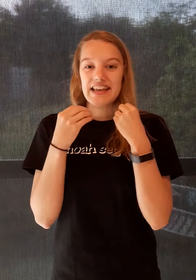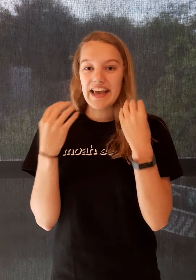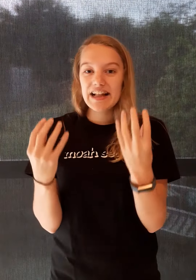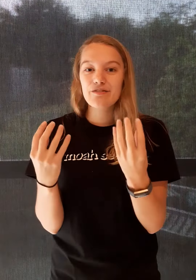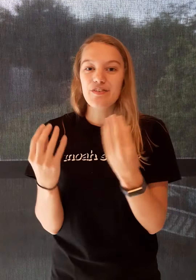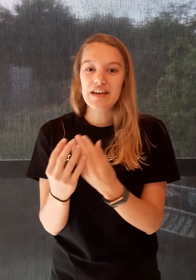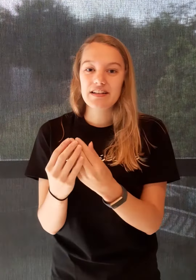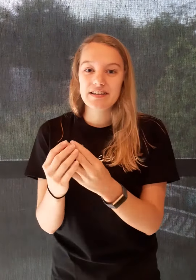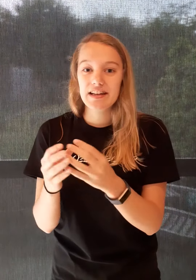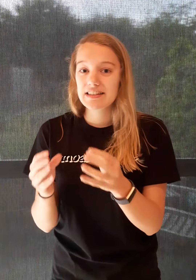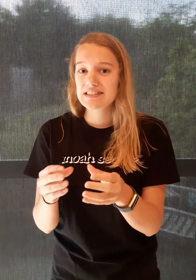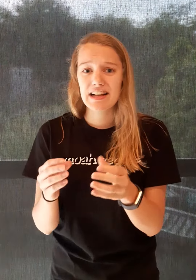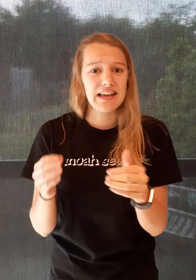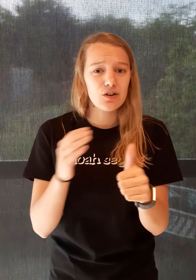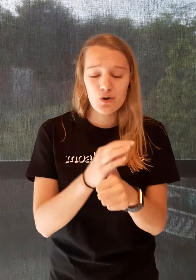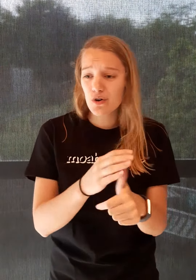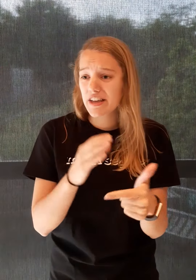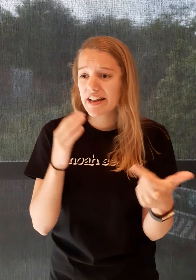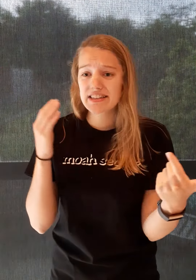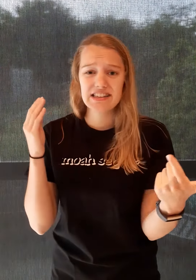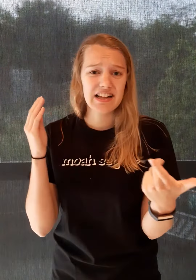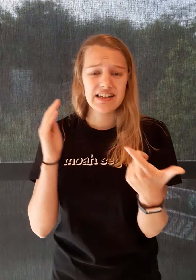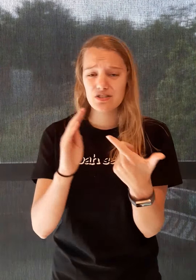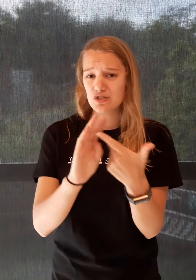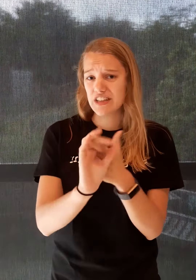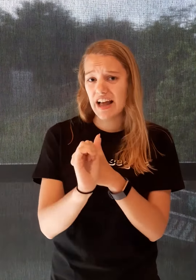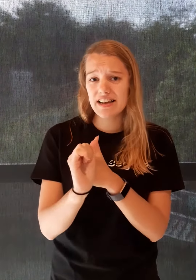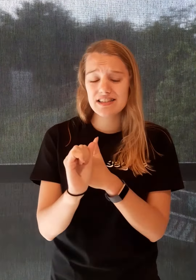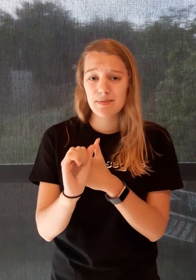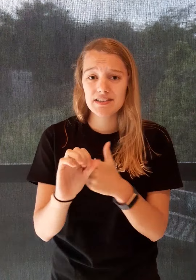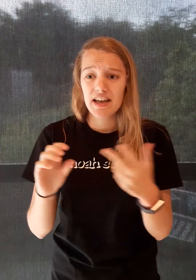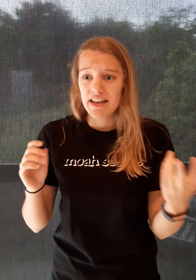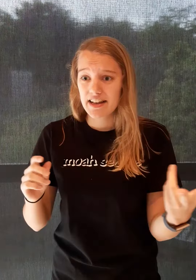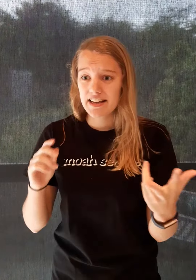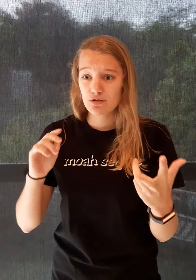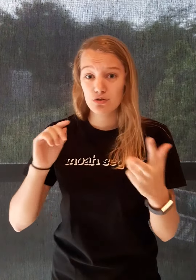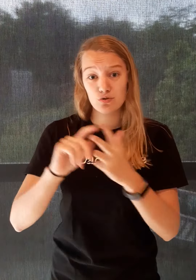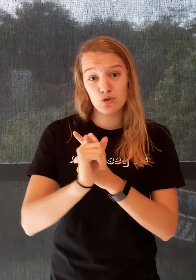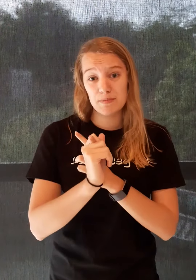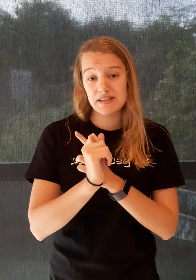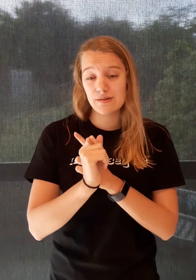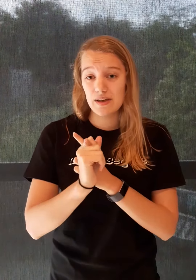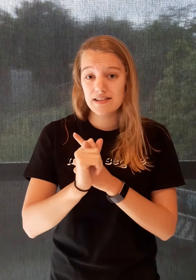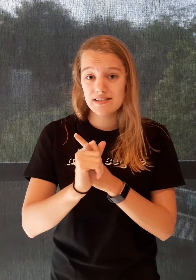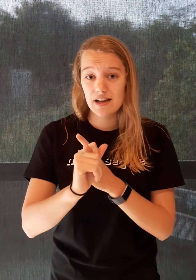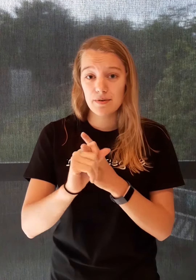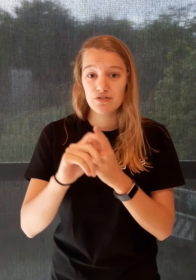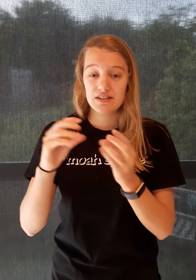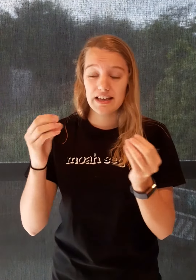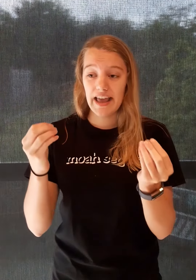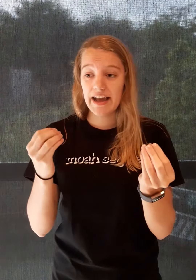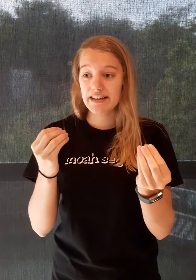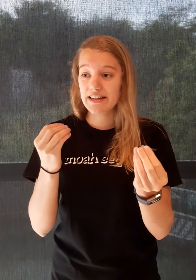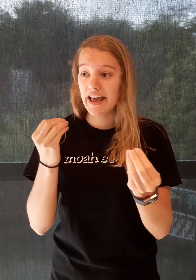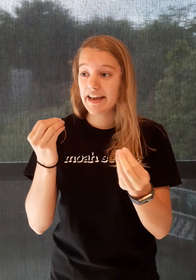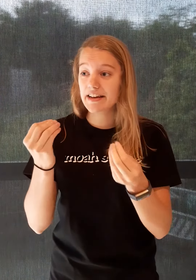heel veel. Je leert niet alleen koken, je leert niet alleen het sociale aspect, je leert ook toegepaste wetenschappen. Dus dat zijn eigenlijk kleine